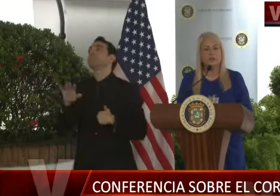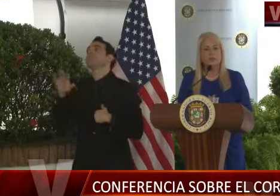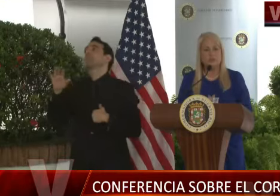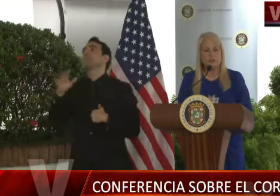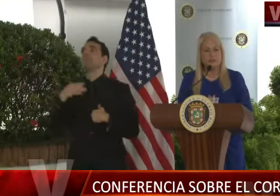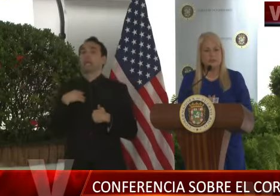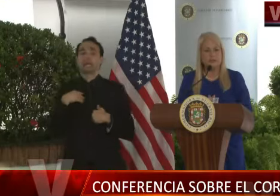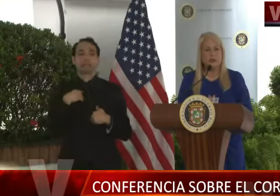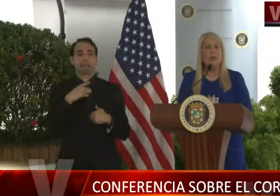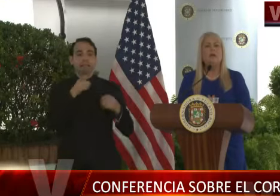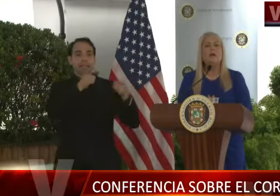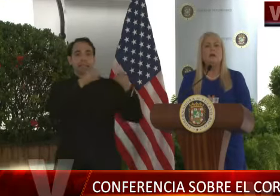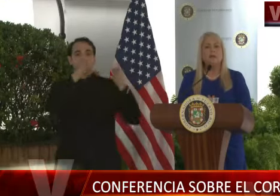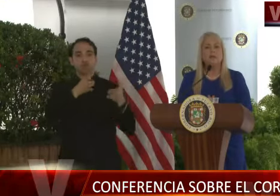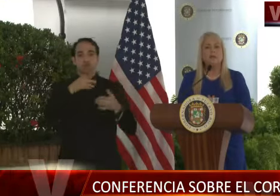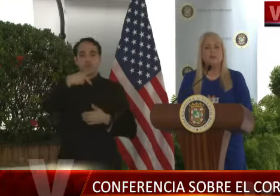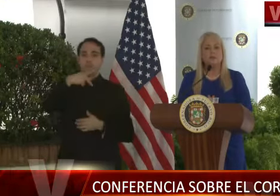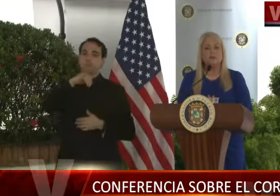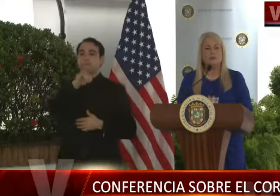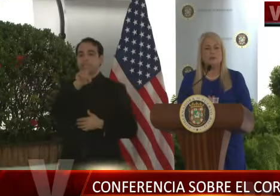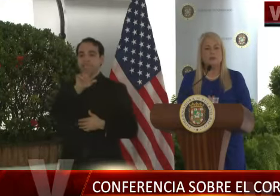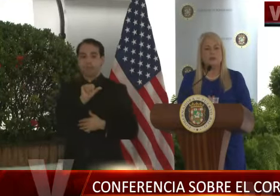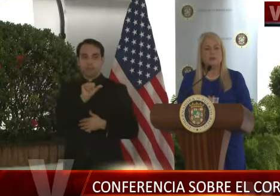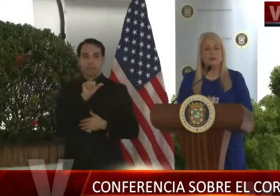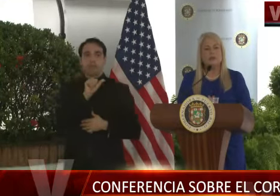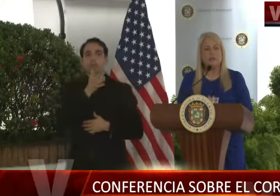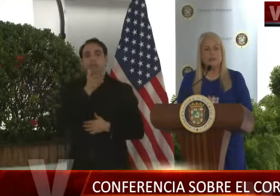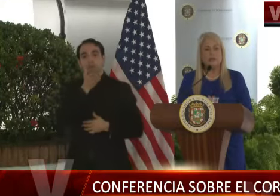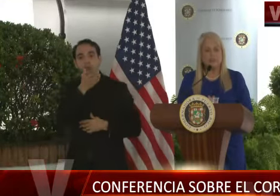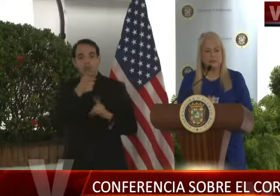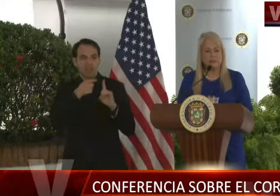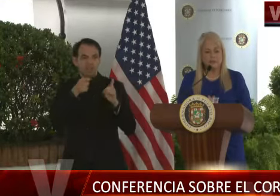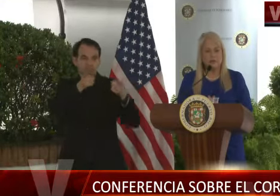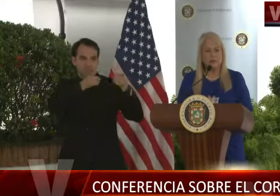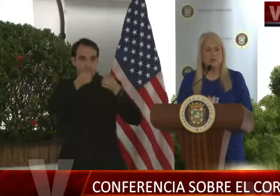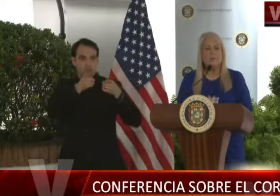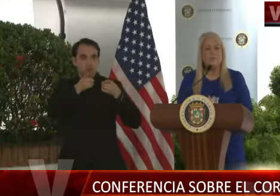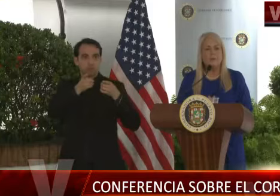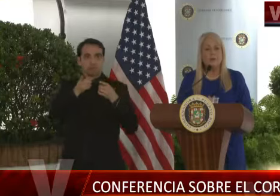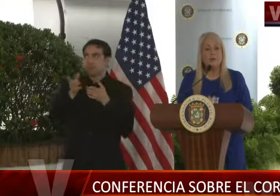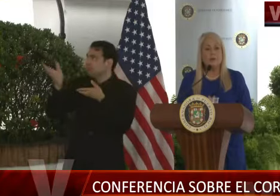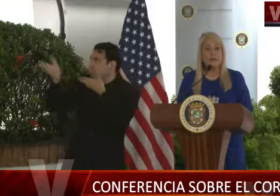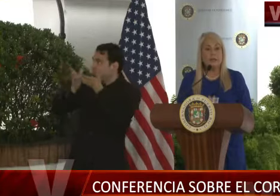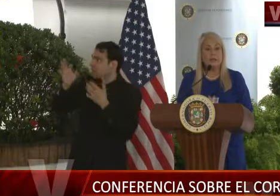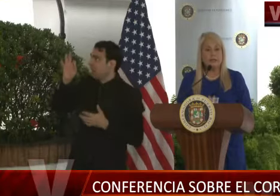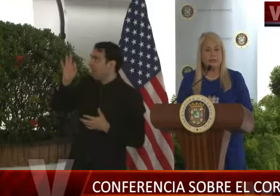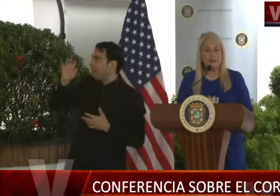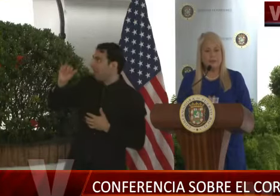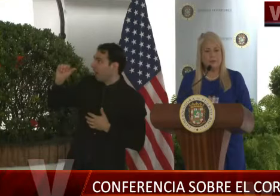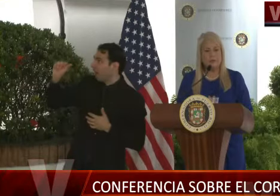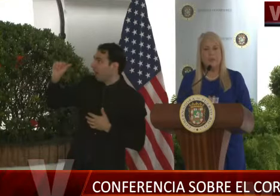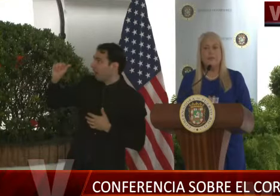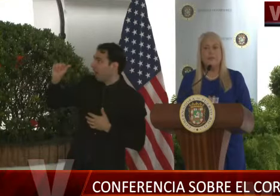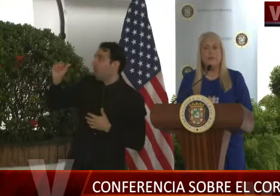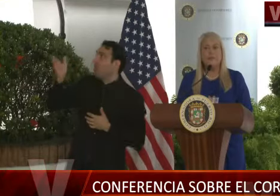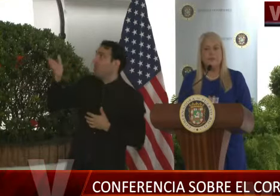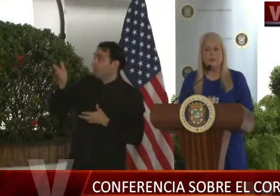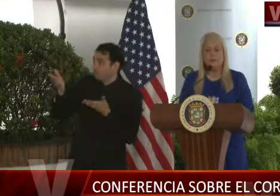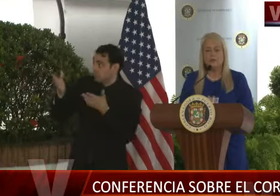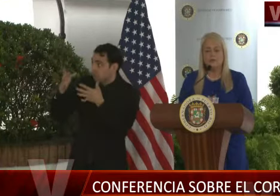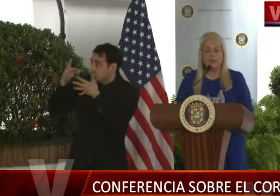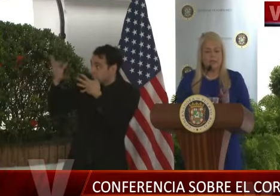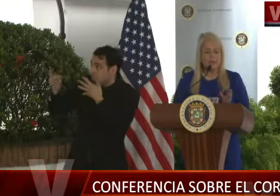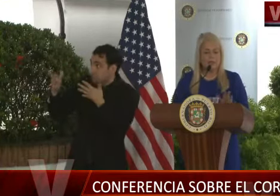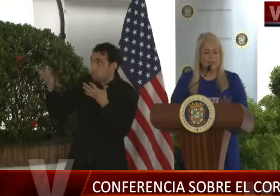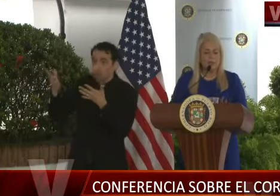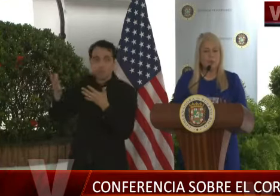director de puerto, licenciado Pizá, tenga esa comunicación con la Agencia Federal de Aviación, vamos a ver cuáles son las alternativas. Hemos